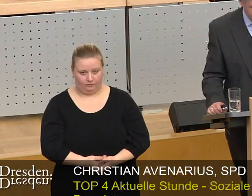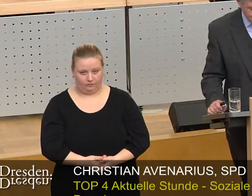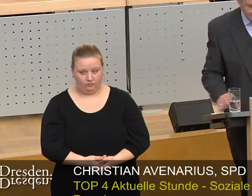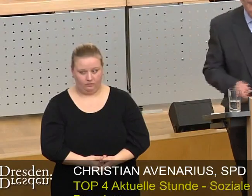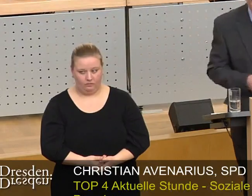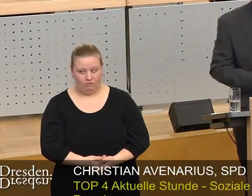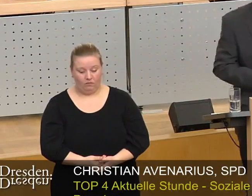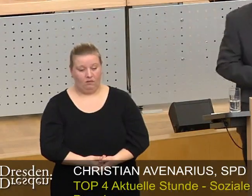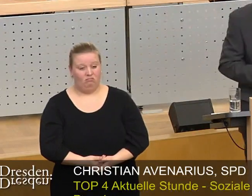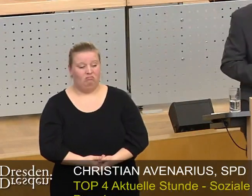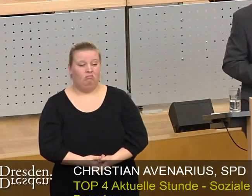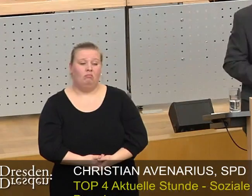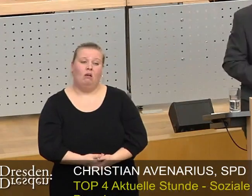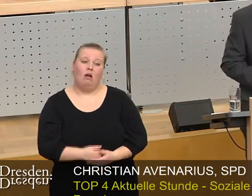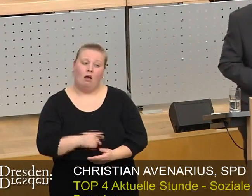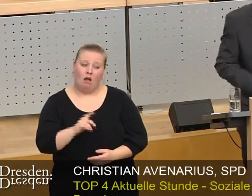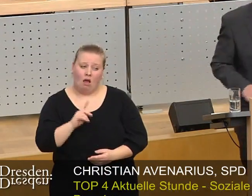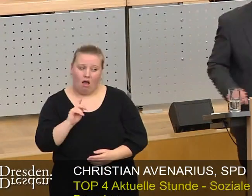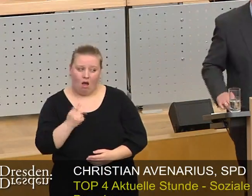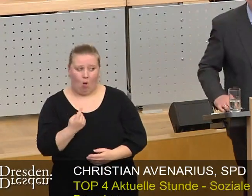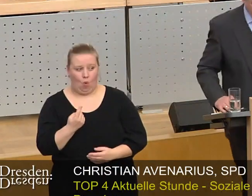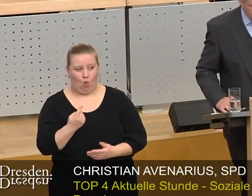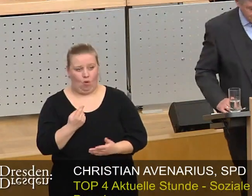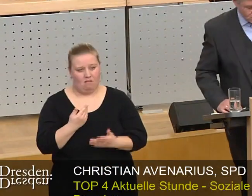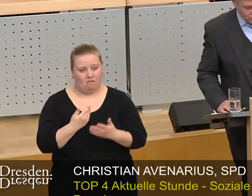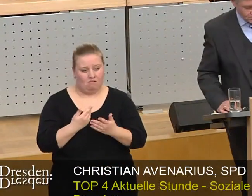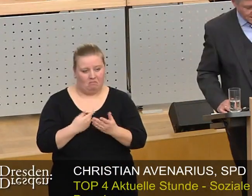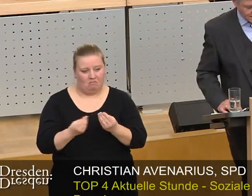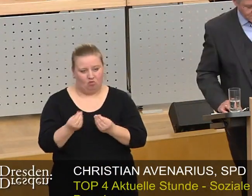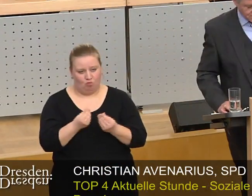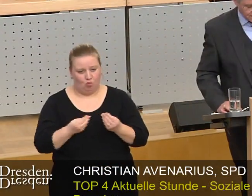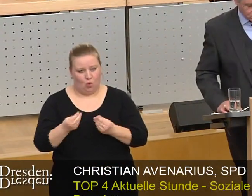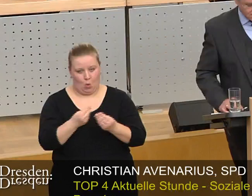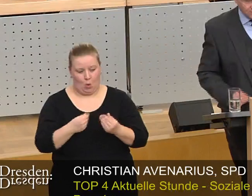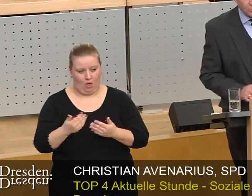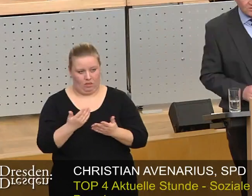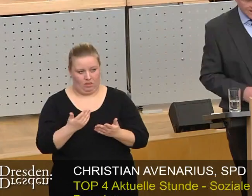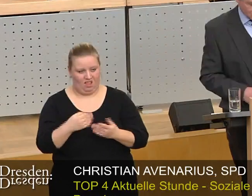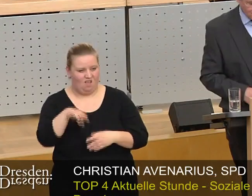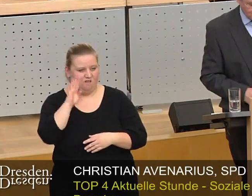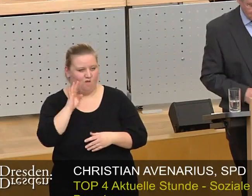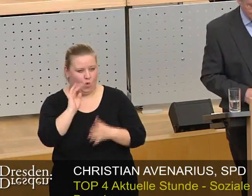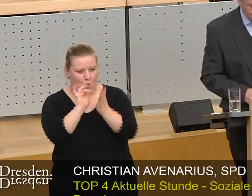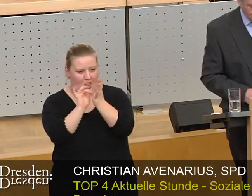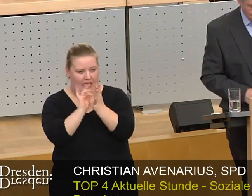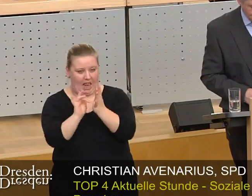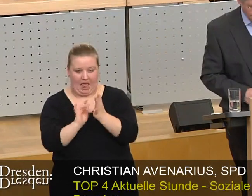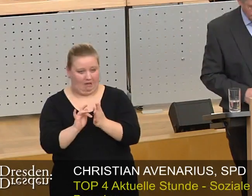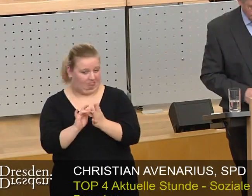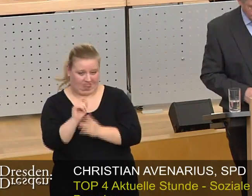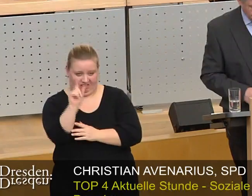Andererseits erleben wir in den letzten Jahren eine zunehmend dramatische Form annehmende Verringerung des Wohnungsleerstandes,